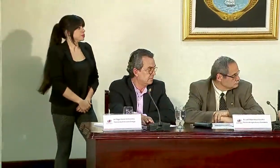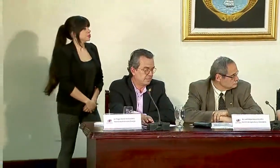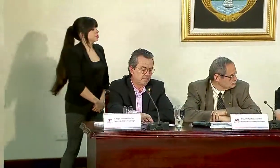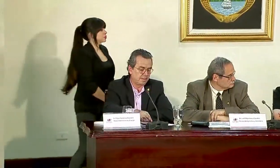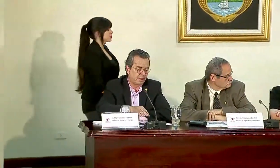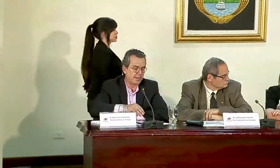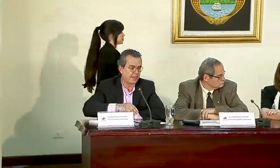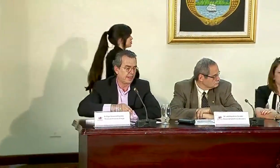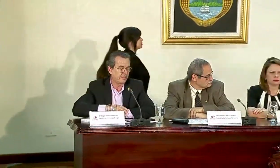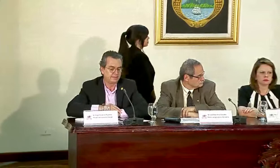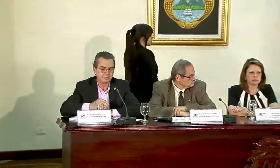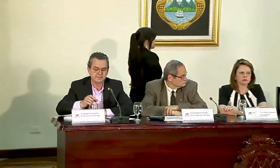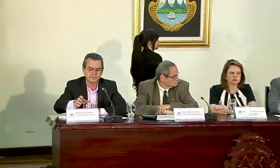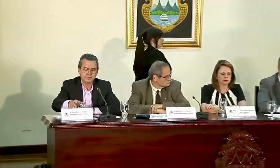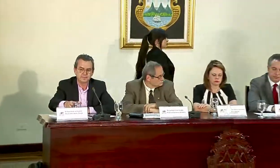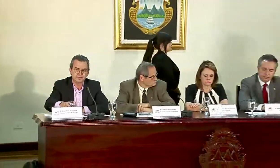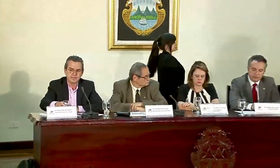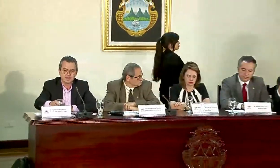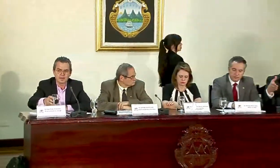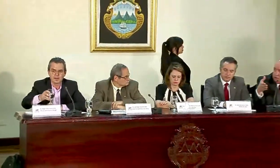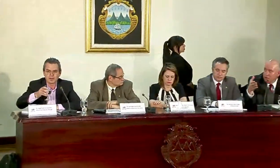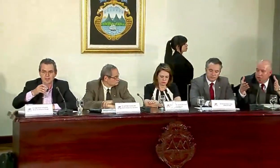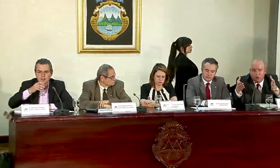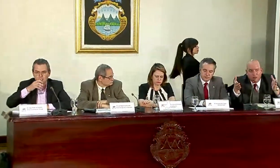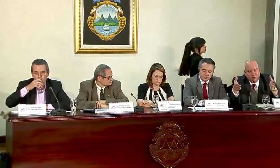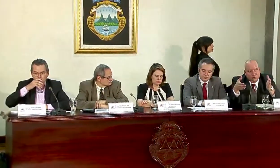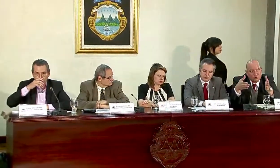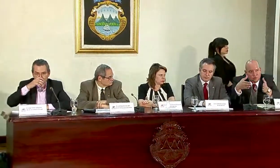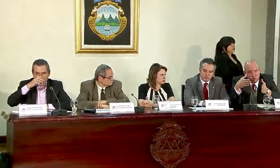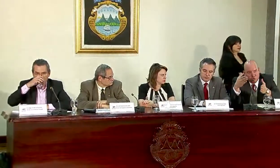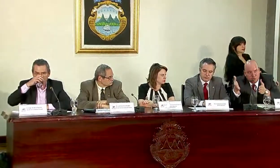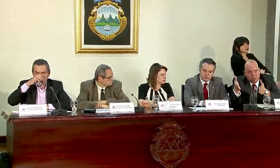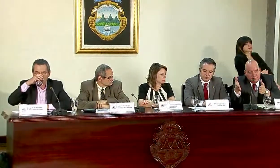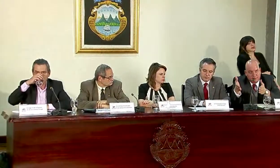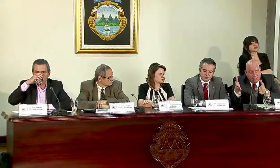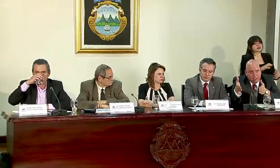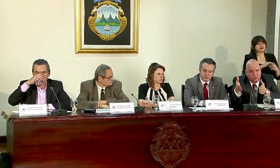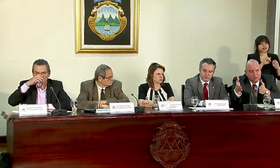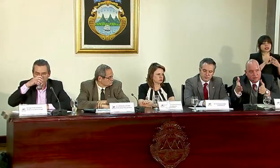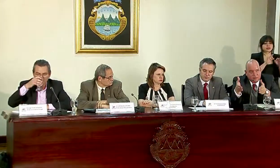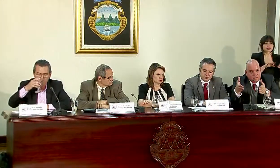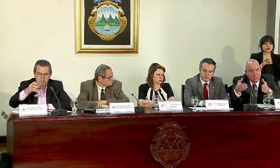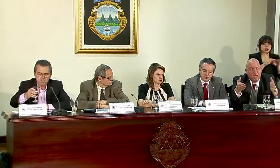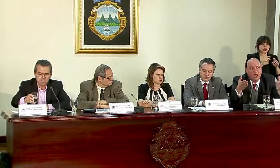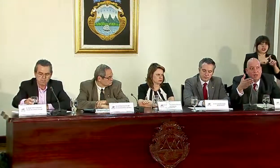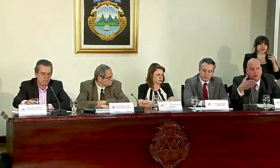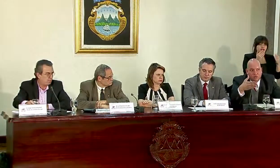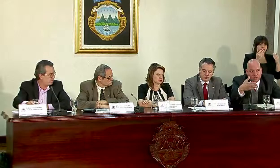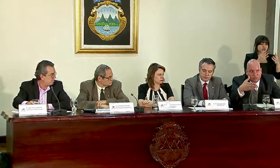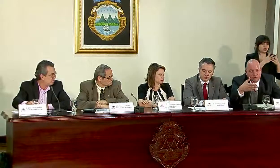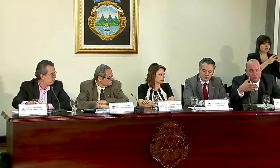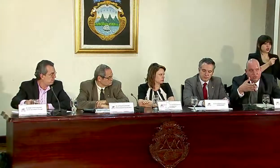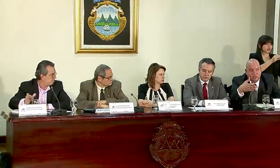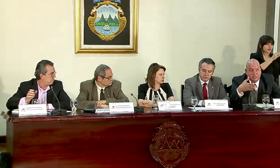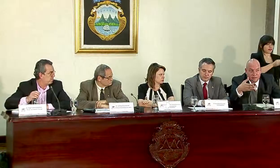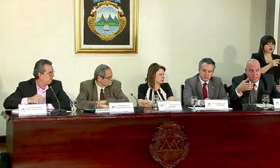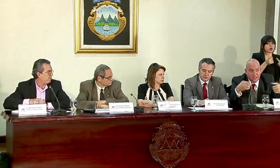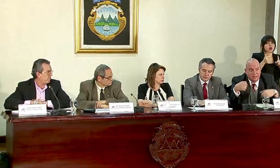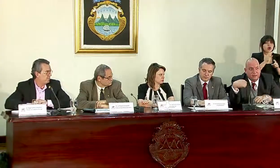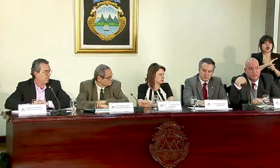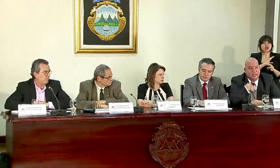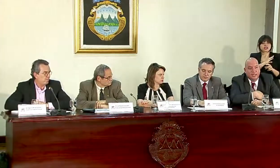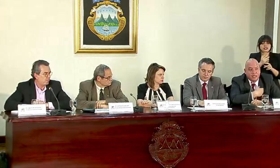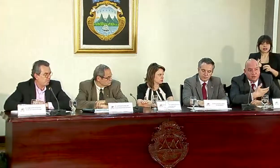entonces en ese sentido es importante diferenciar lo que son soluciones definitivas a lo que son las soluciones